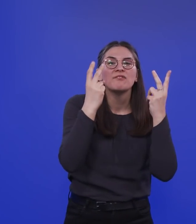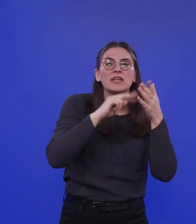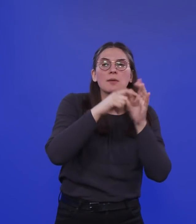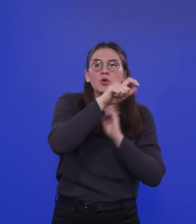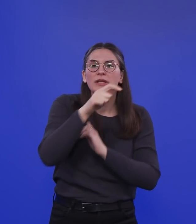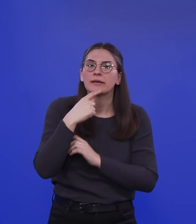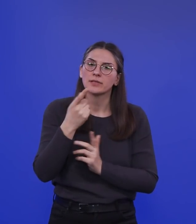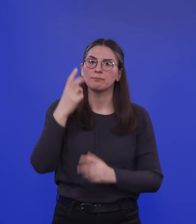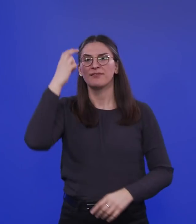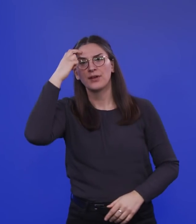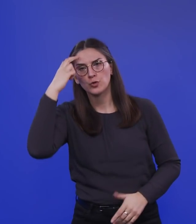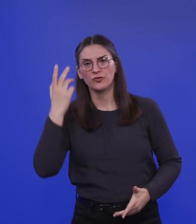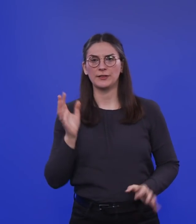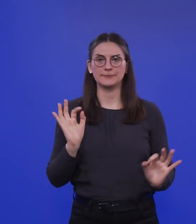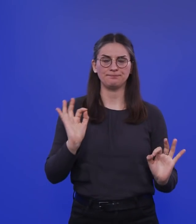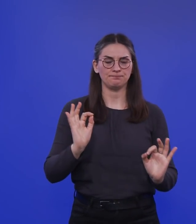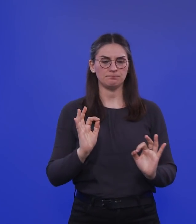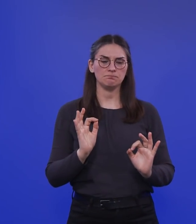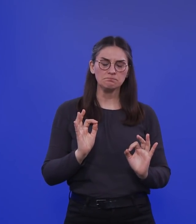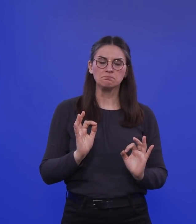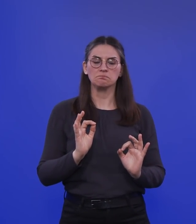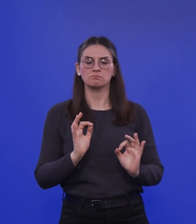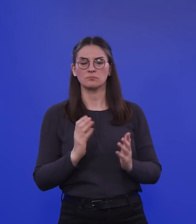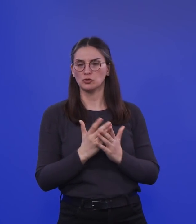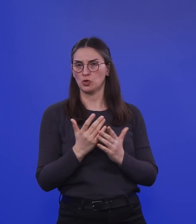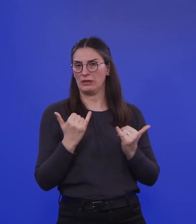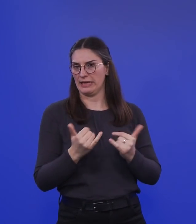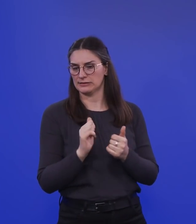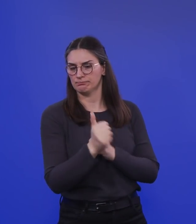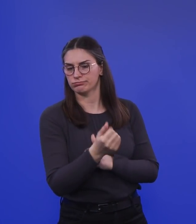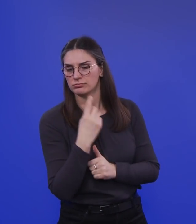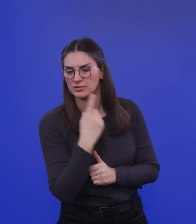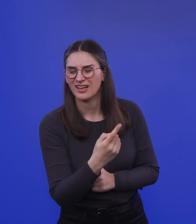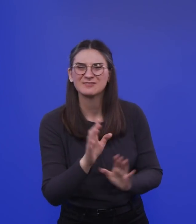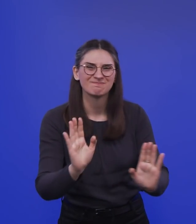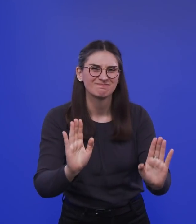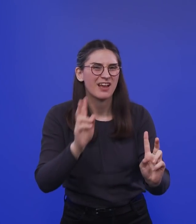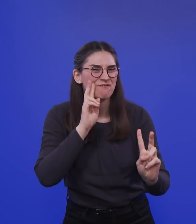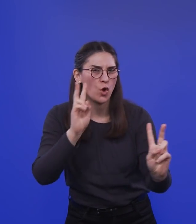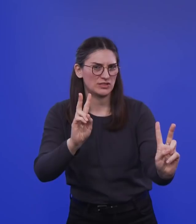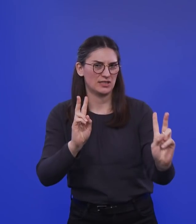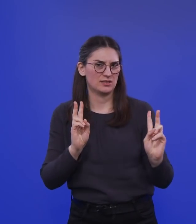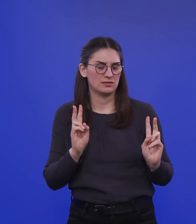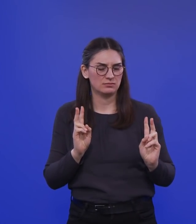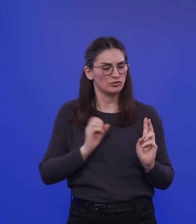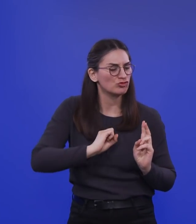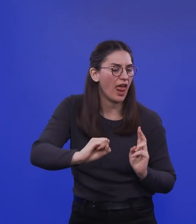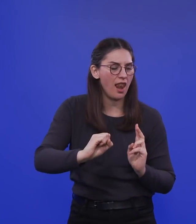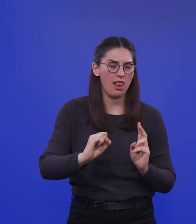vernünftigen, auch im Vorgriff getätigten Äußerungen, dass jetzt schon gesagt wird, Vorsicht vor dem allzu schnellen Lockern im